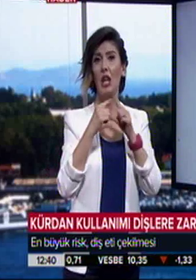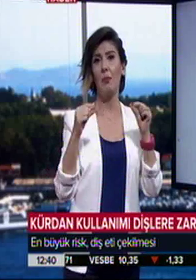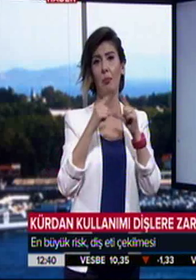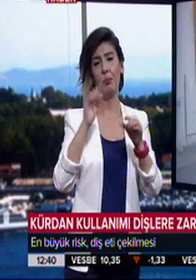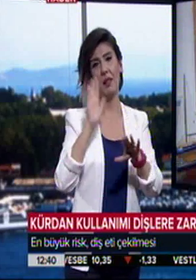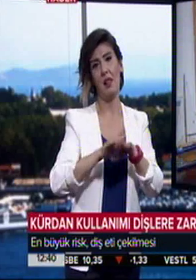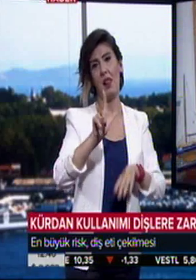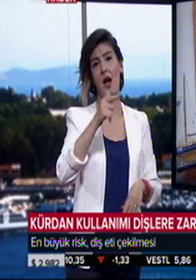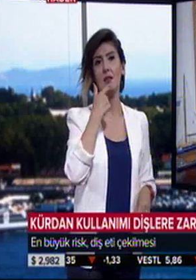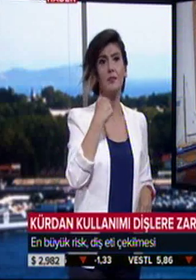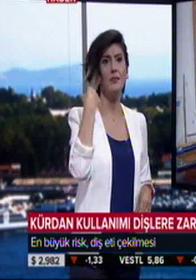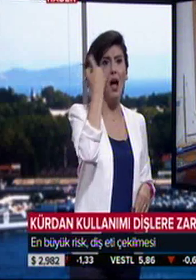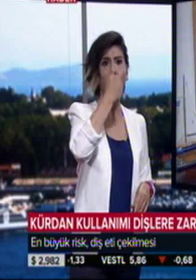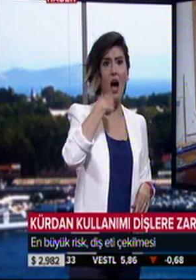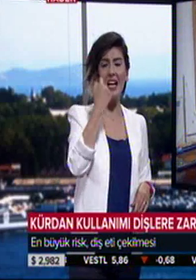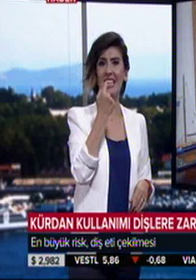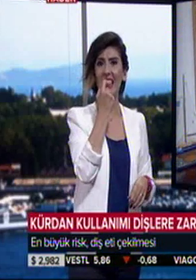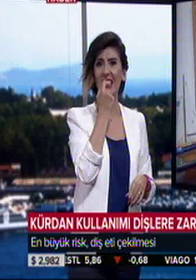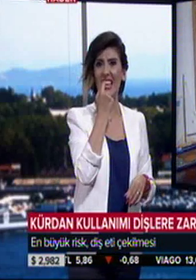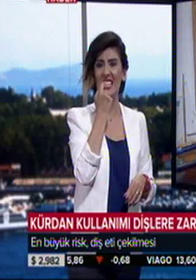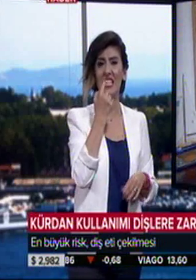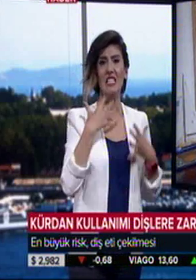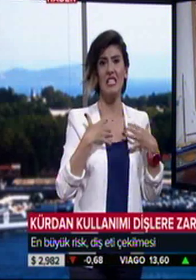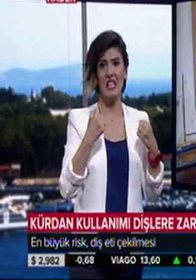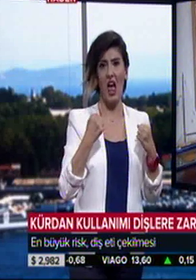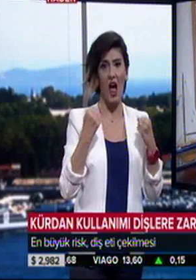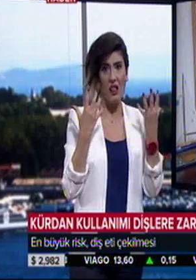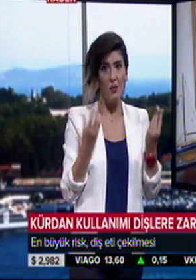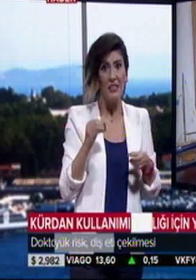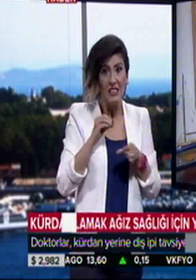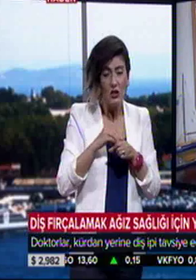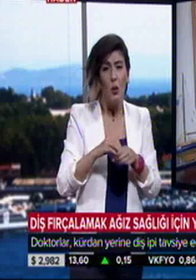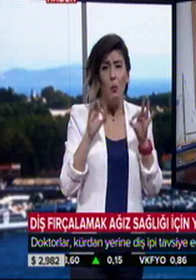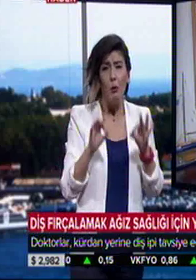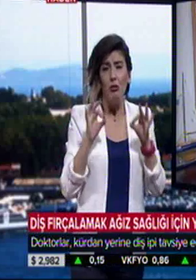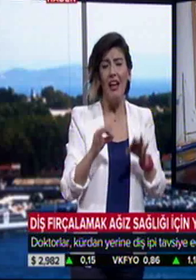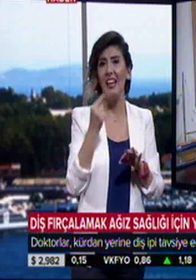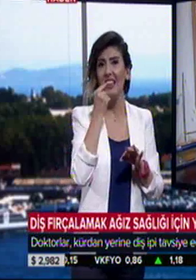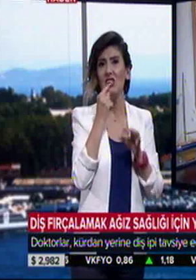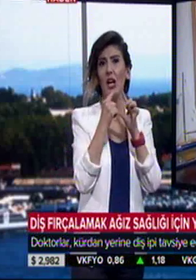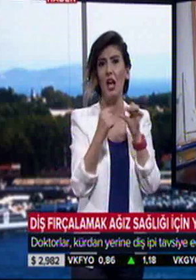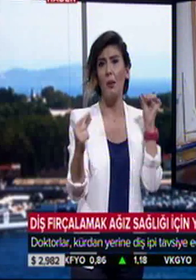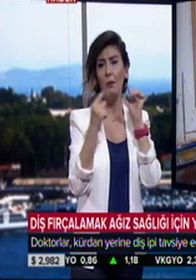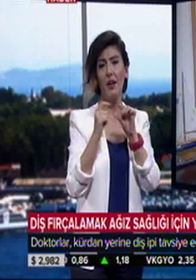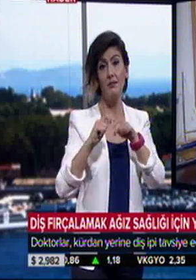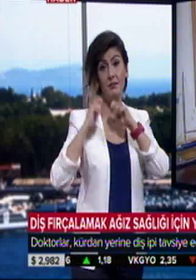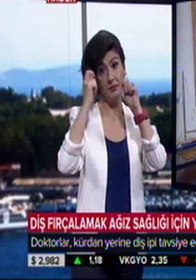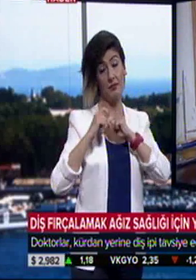belirtiyor. Ağız diş sağlığının sağlanmasına mutlaka diş ipi ile de destek verilmesi